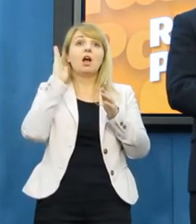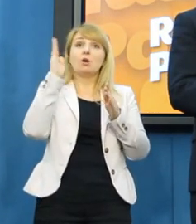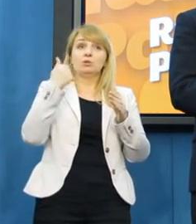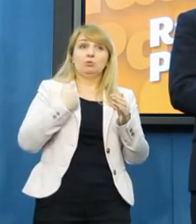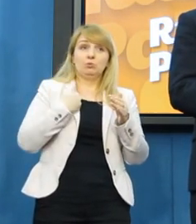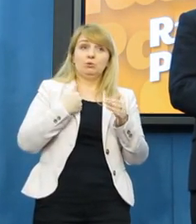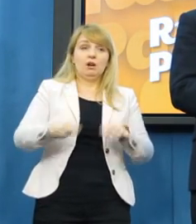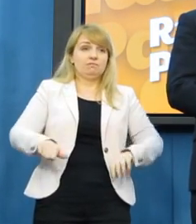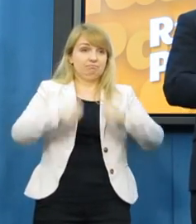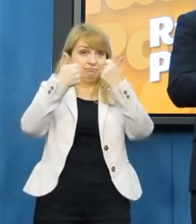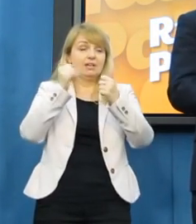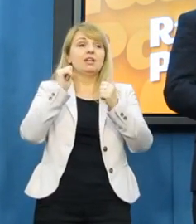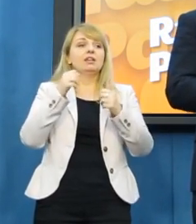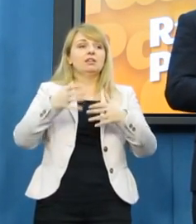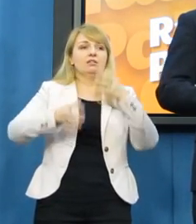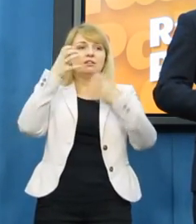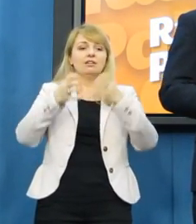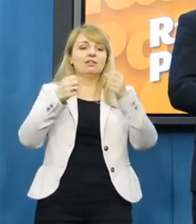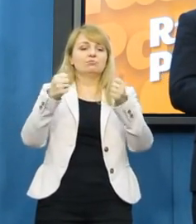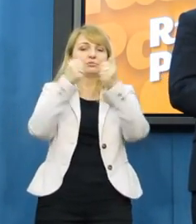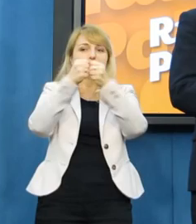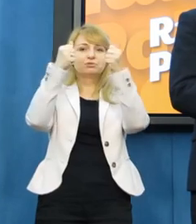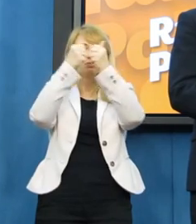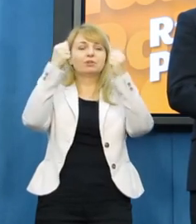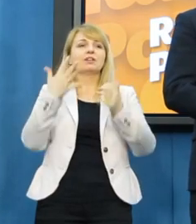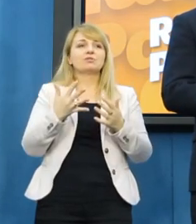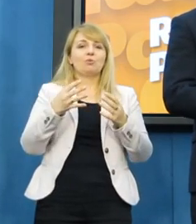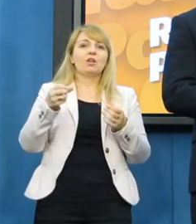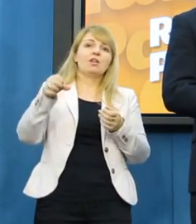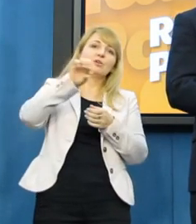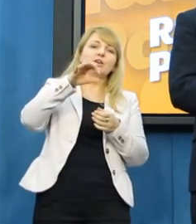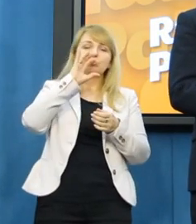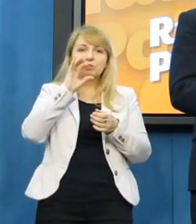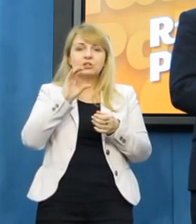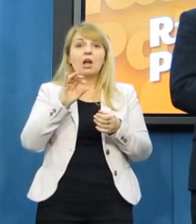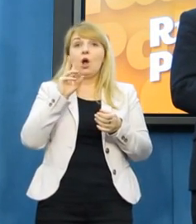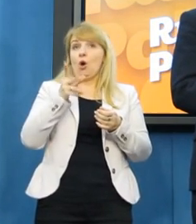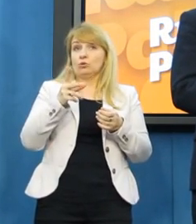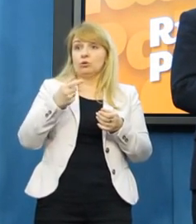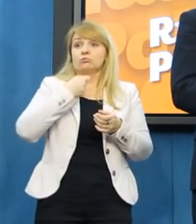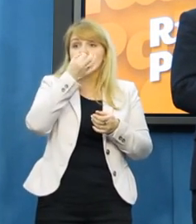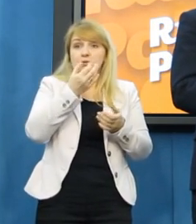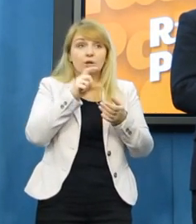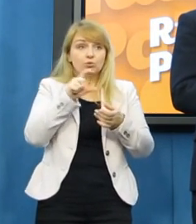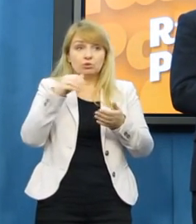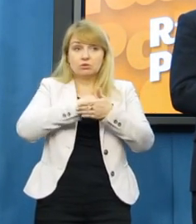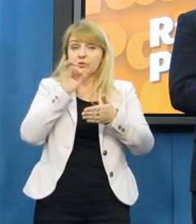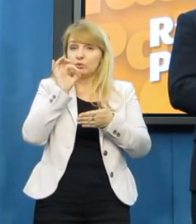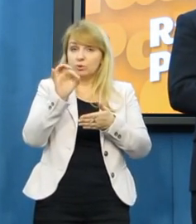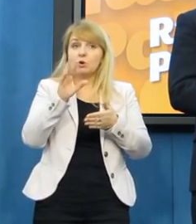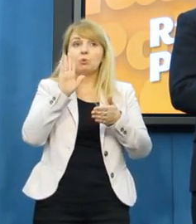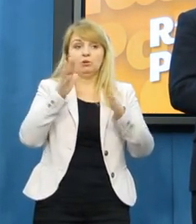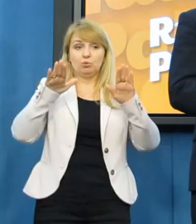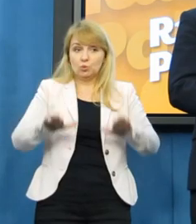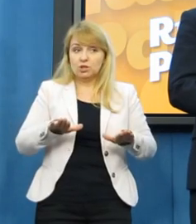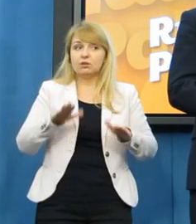szklankami, które były obok, żeby zakłócić, niby, że chcą sobie coś nadać do picia, jak ktoś im zwrócił uwagę, to na chwilę siedli, po czym